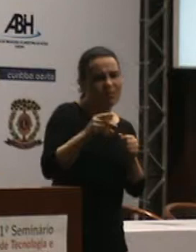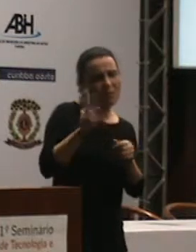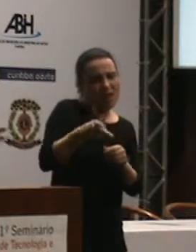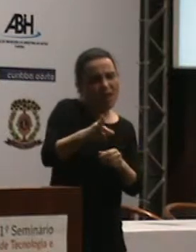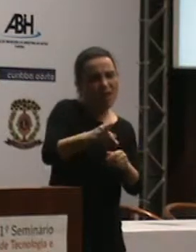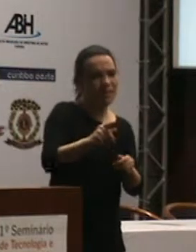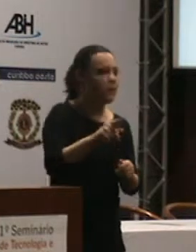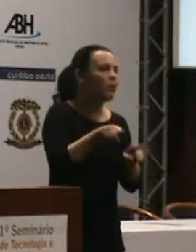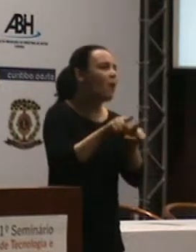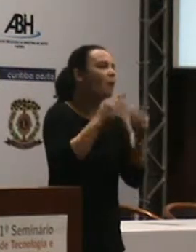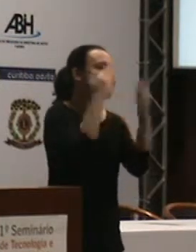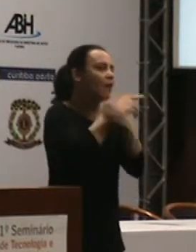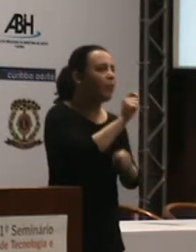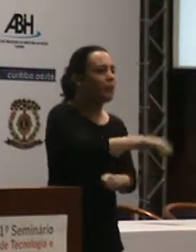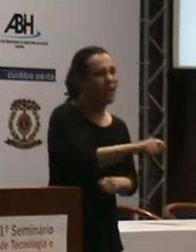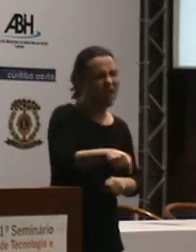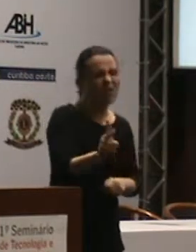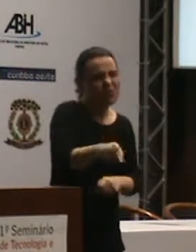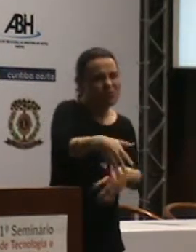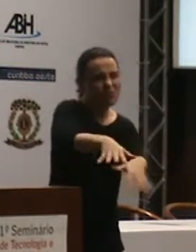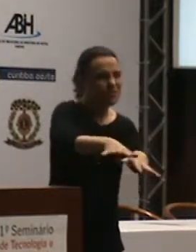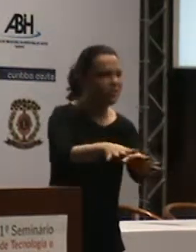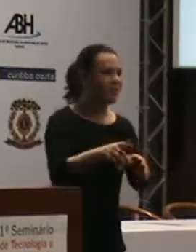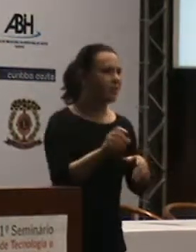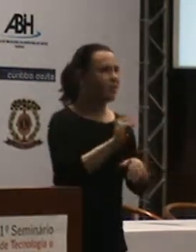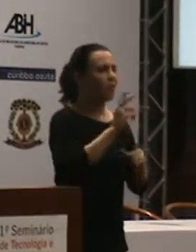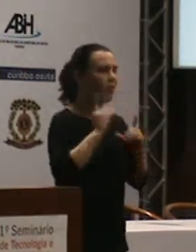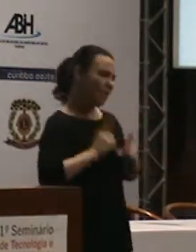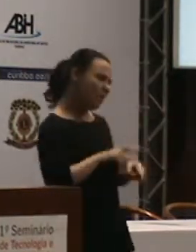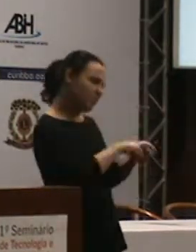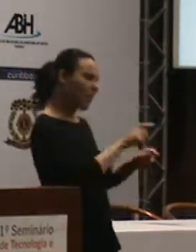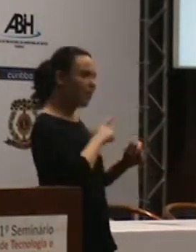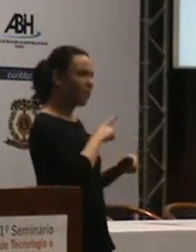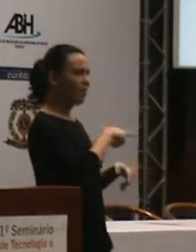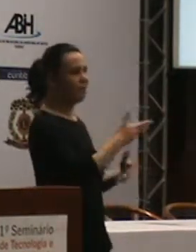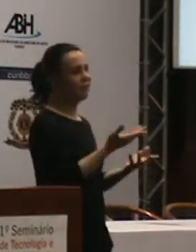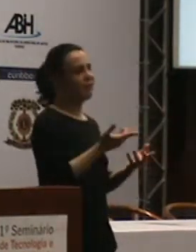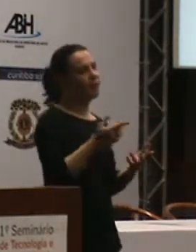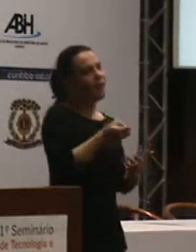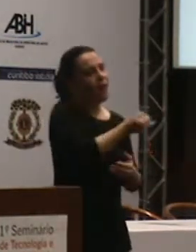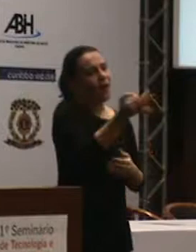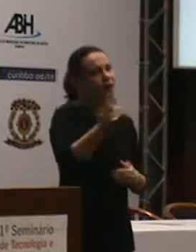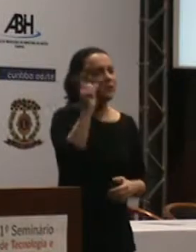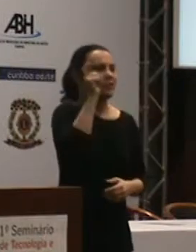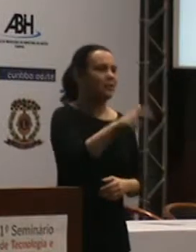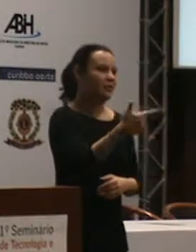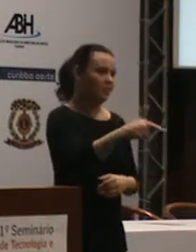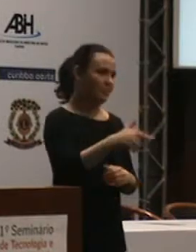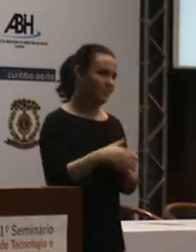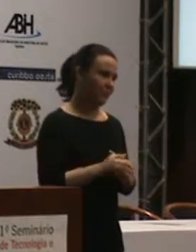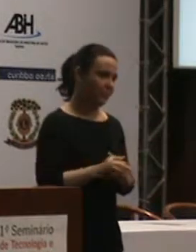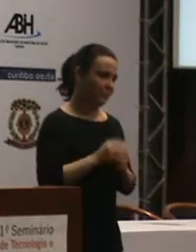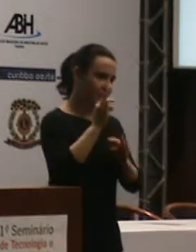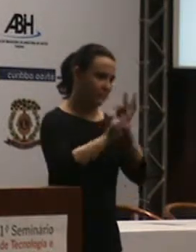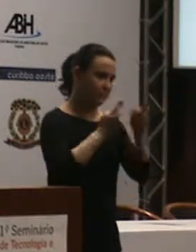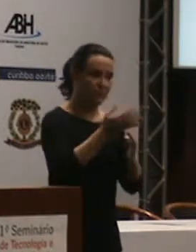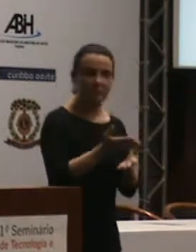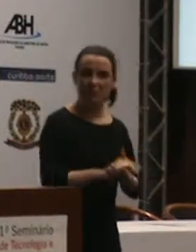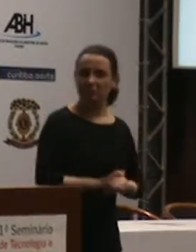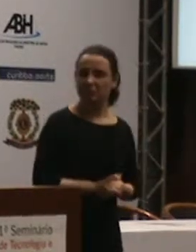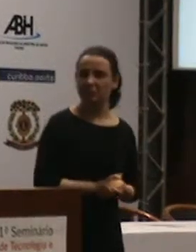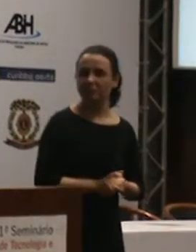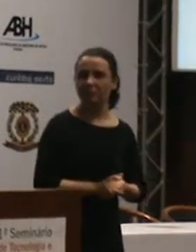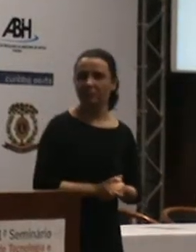Então, a gente tem esse entrave, né? A gente tem essa proposta de publicação também na universidade. É, eu